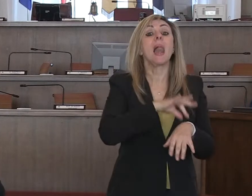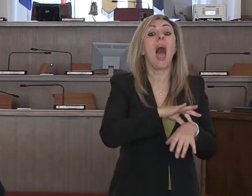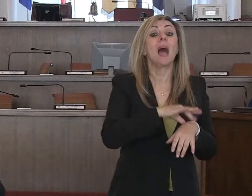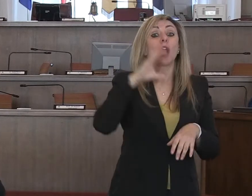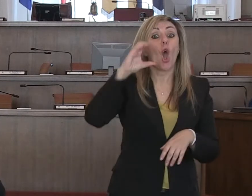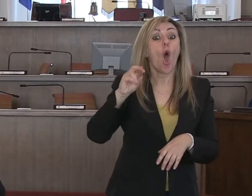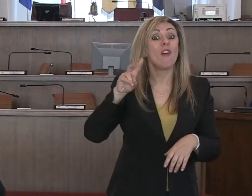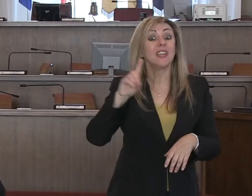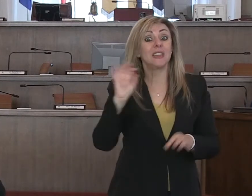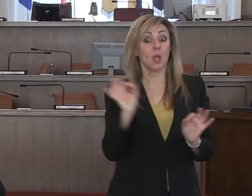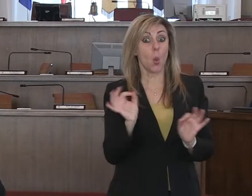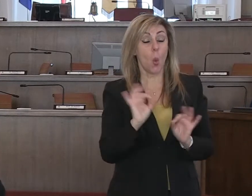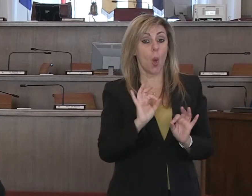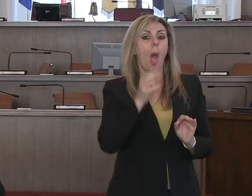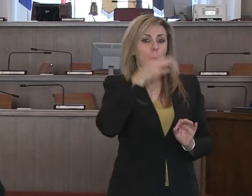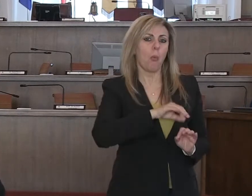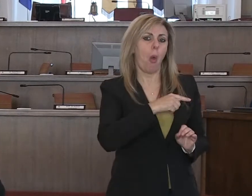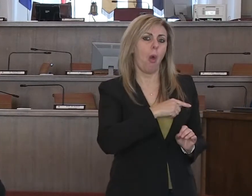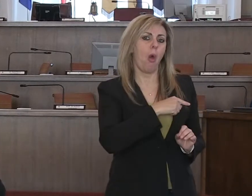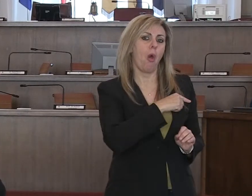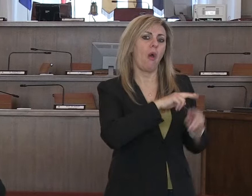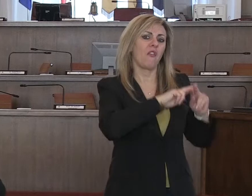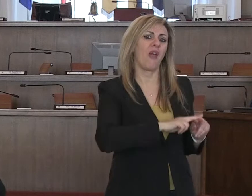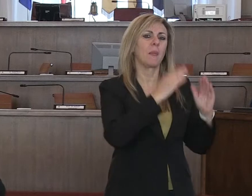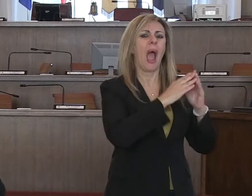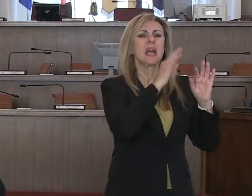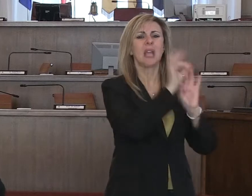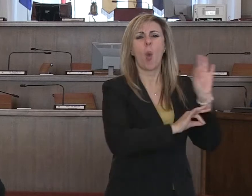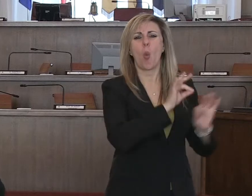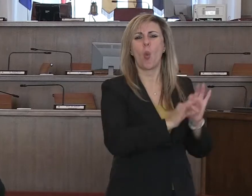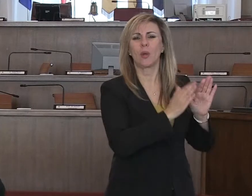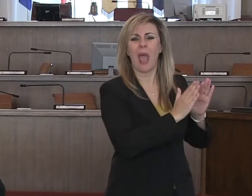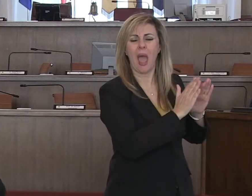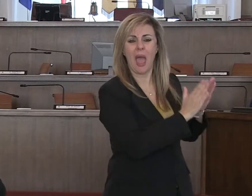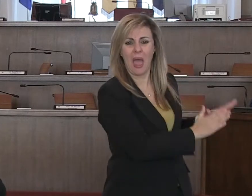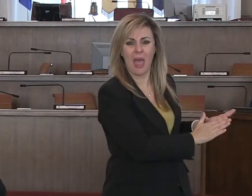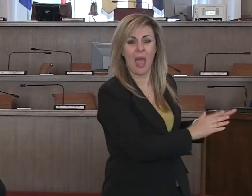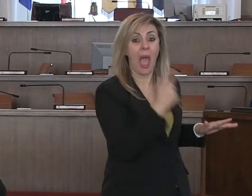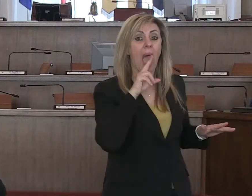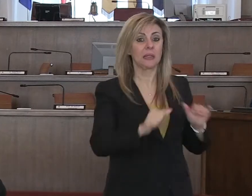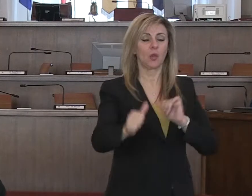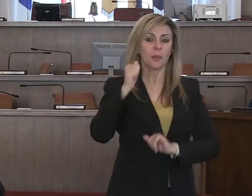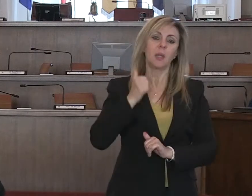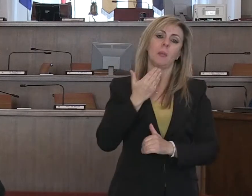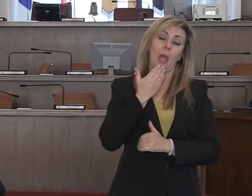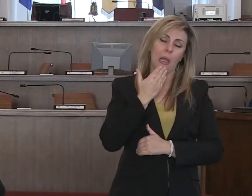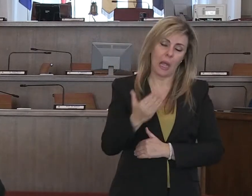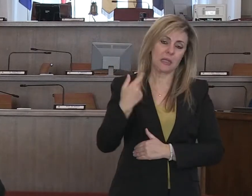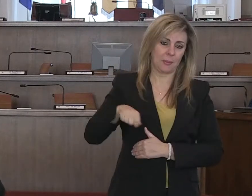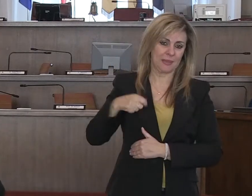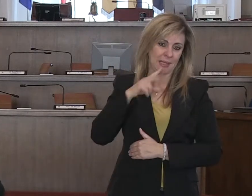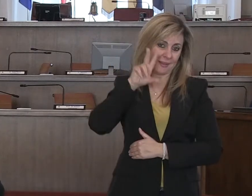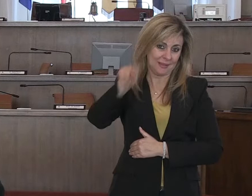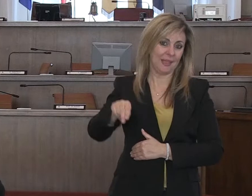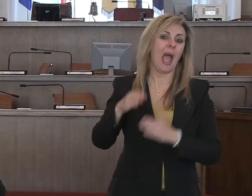Covid, che possono essere eseguiti dalle cliniche, che come ha detto il Presidente ringraziamo perché hanno messo